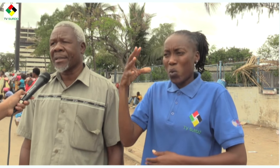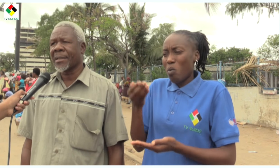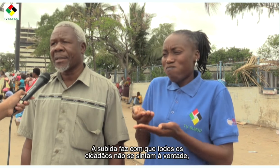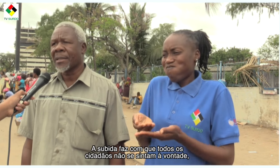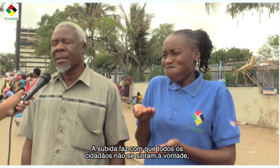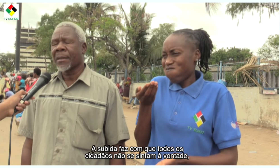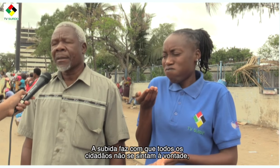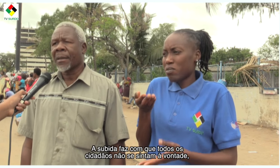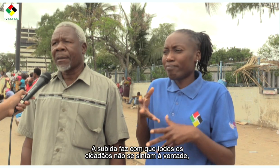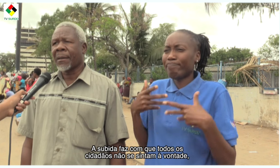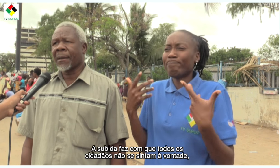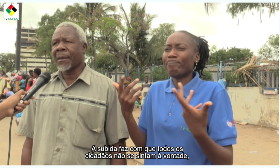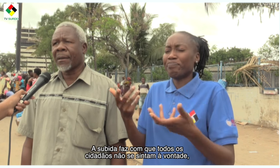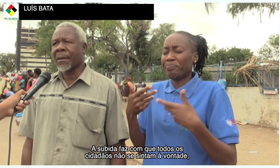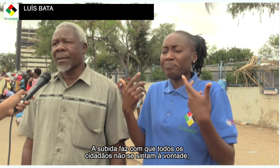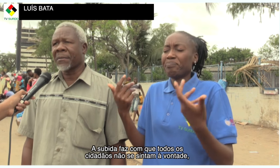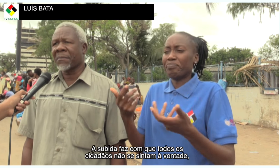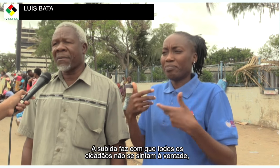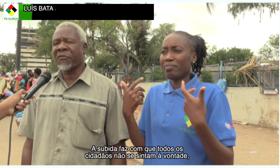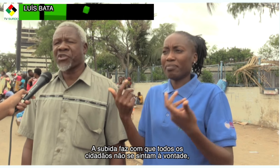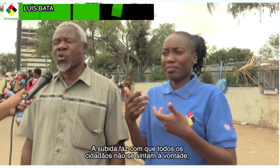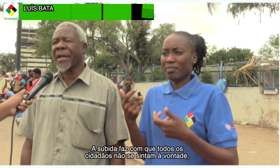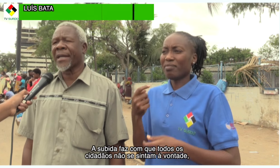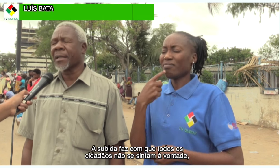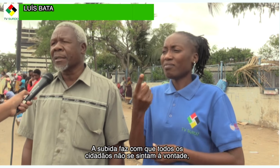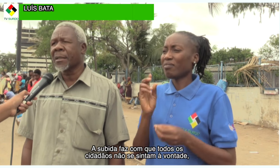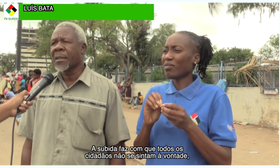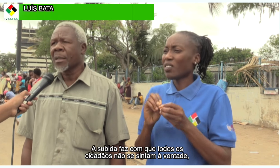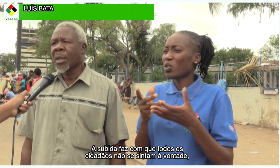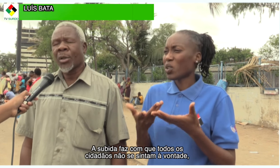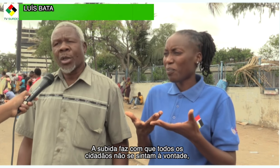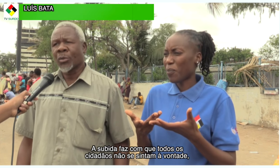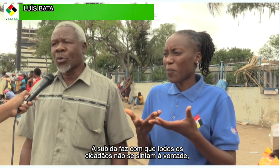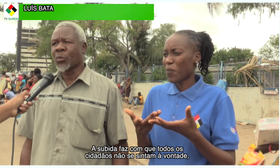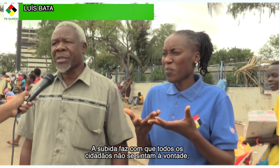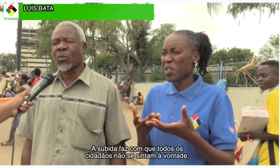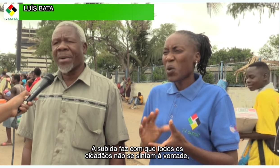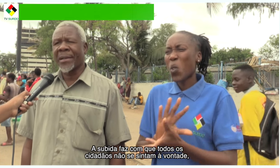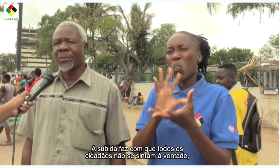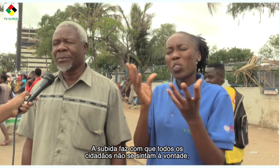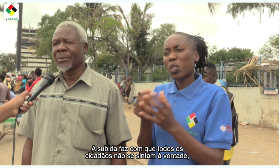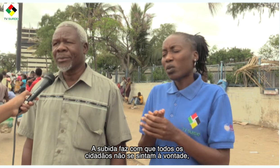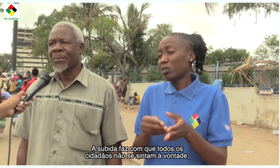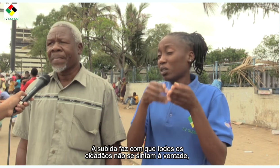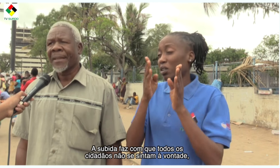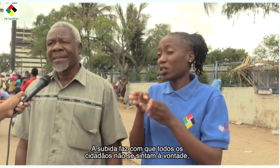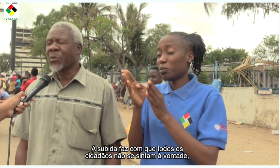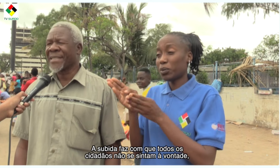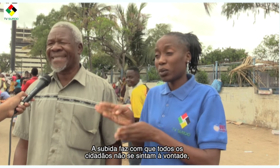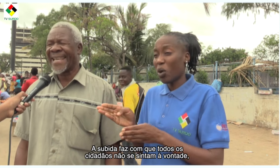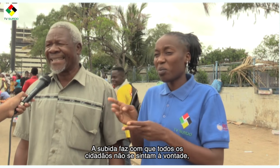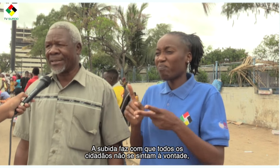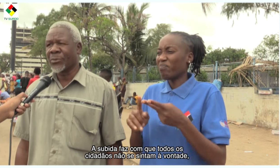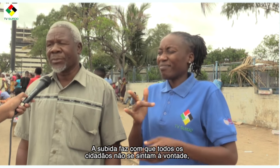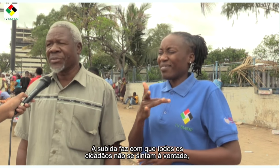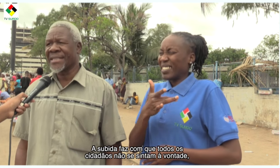subida faz com que todo ser humano não